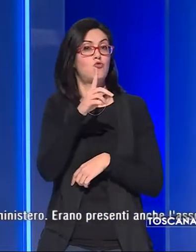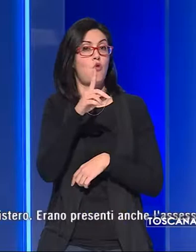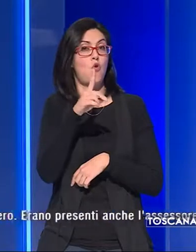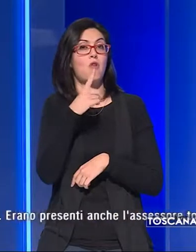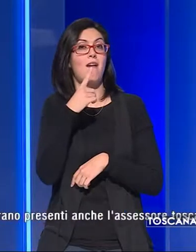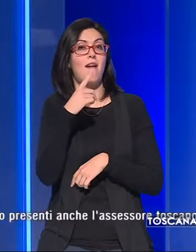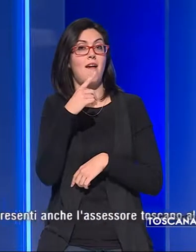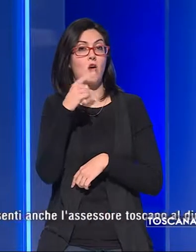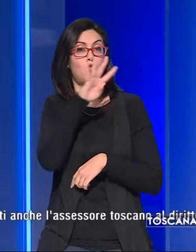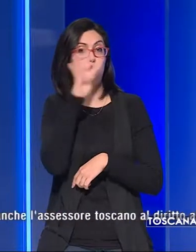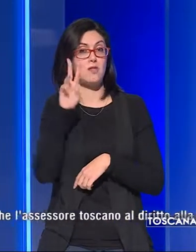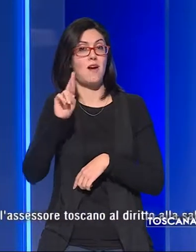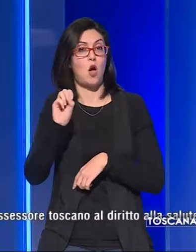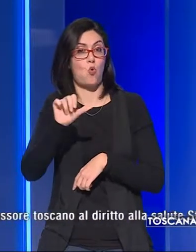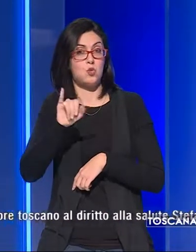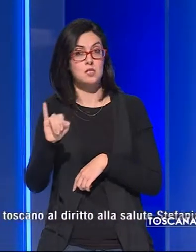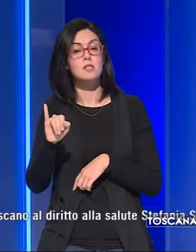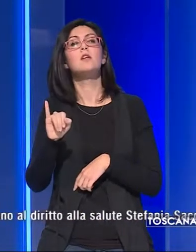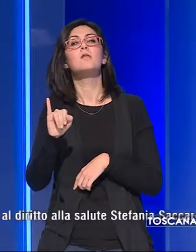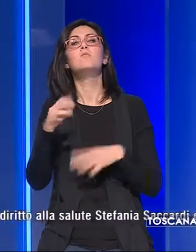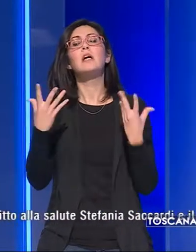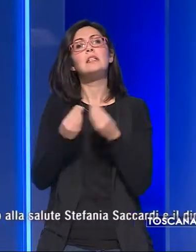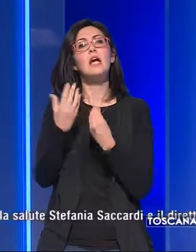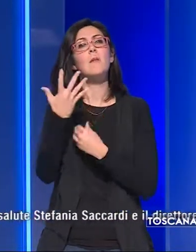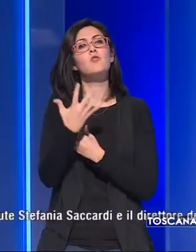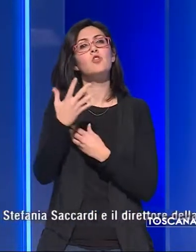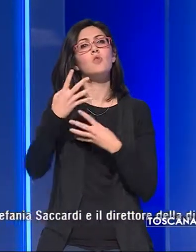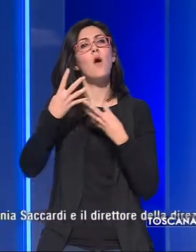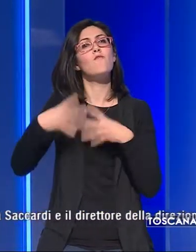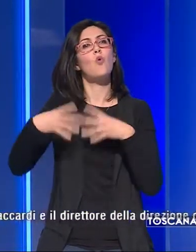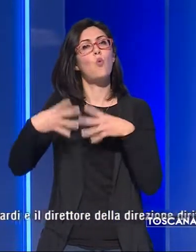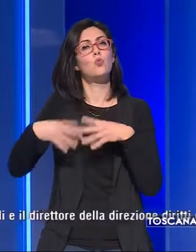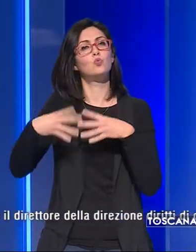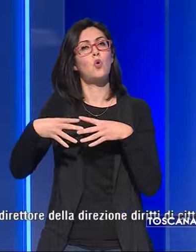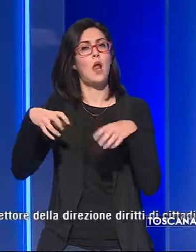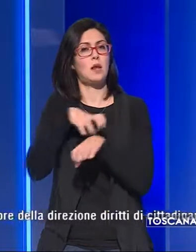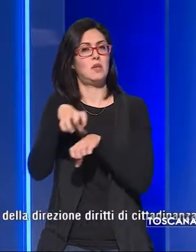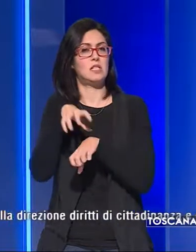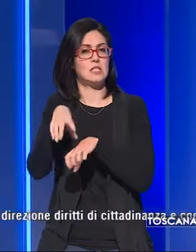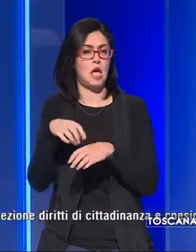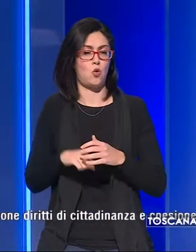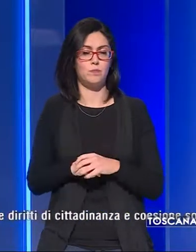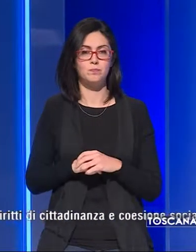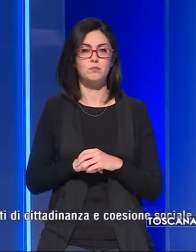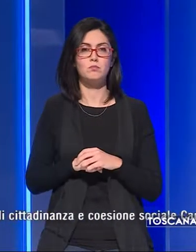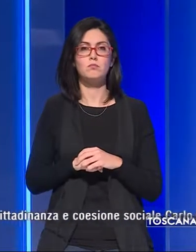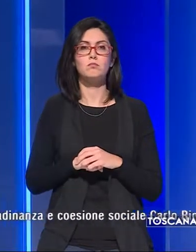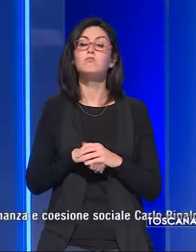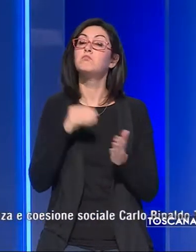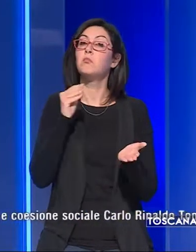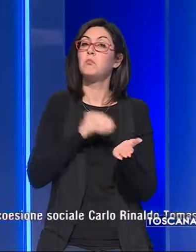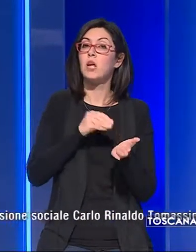Enrico Rossi, accompagnato da cinque funzionari del ministero. Erano